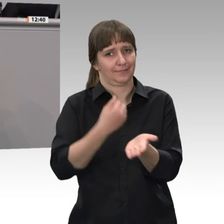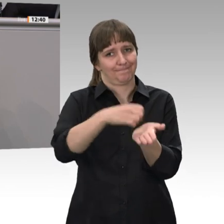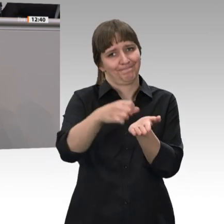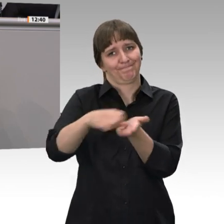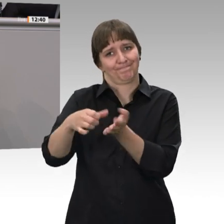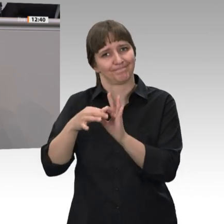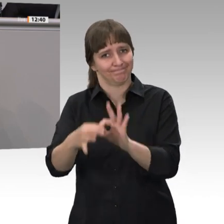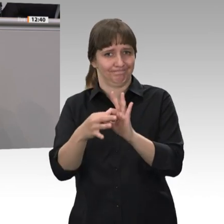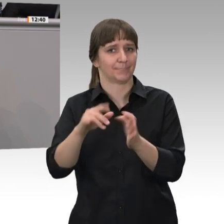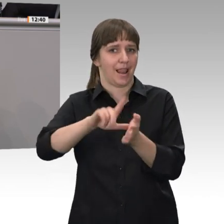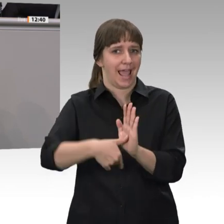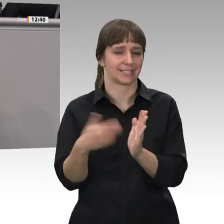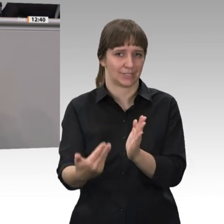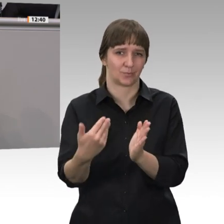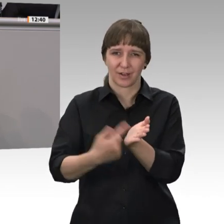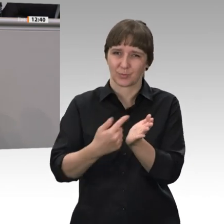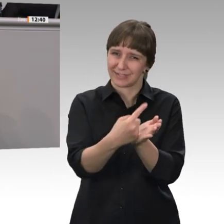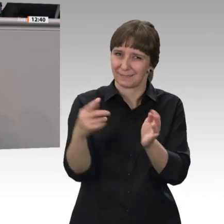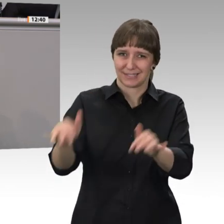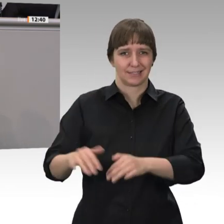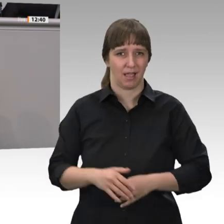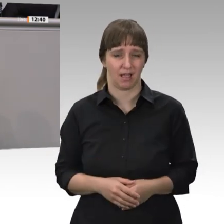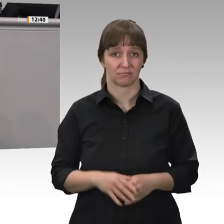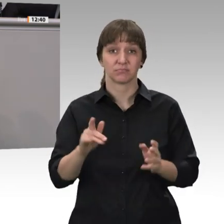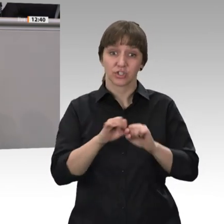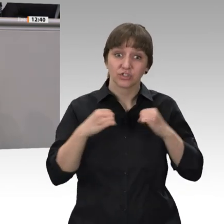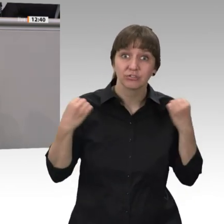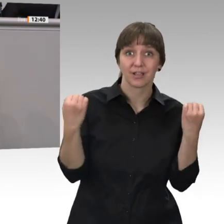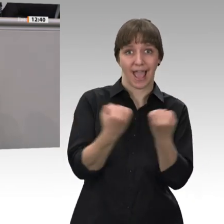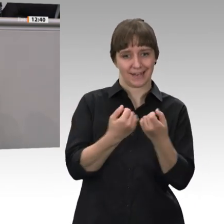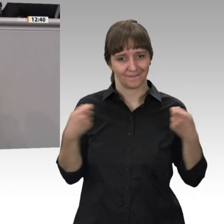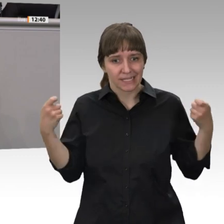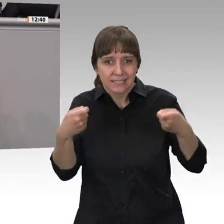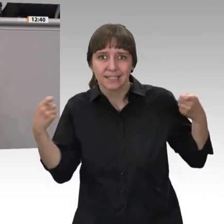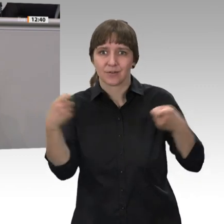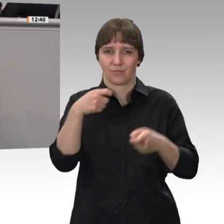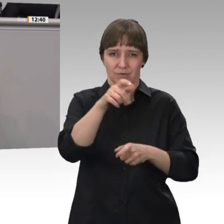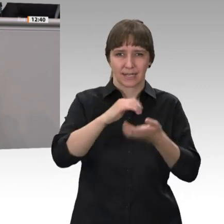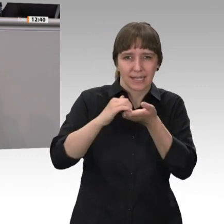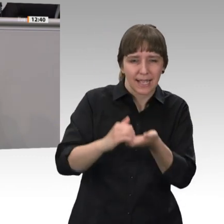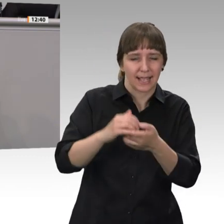Leistungen haben, und wir wollen keine staatsfinanzierte Einheitsrente. Das führt ins Verderben.